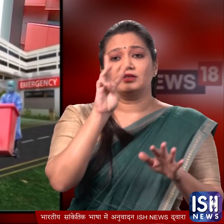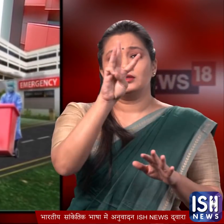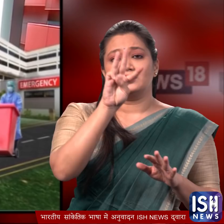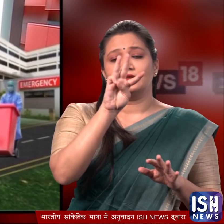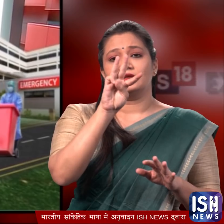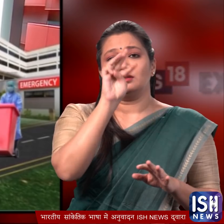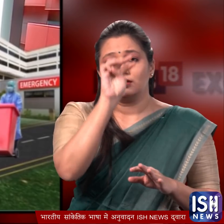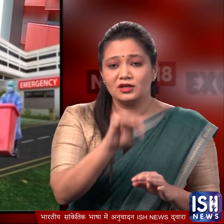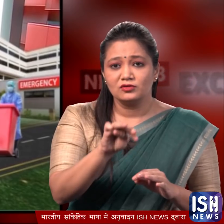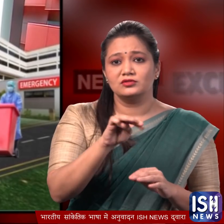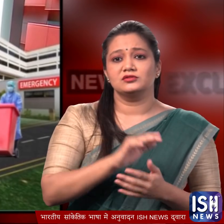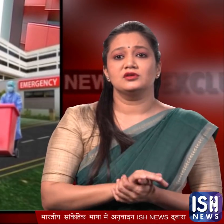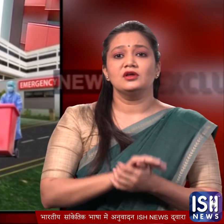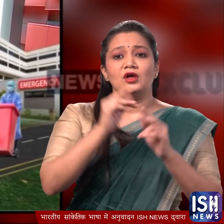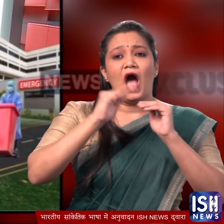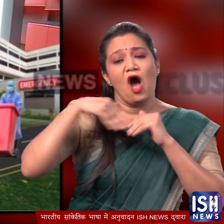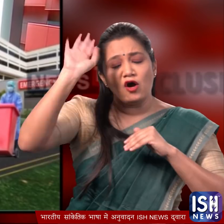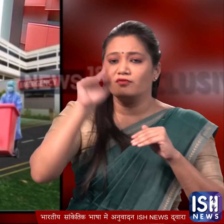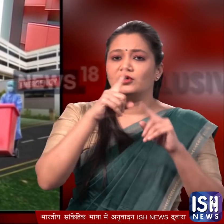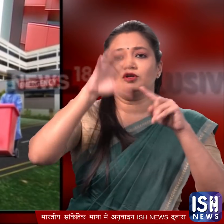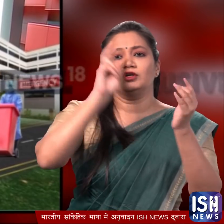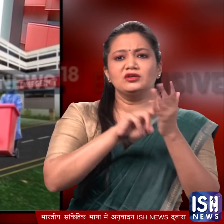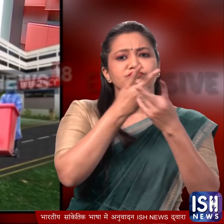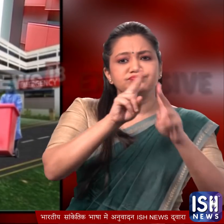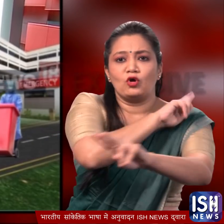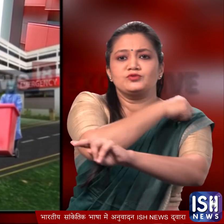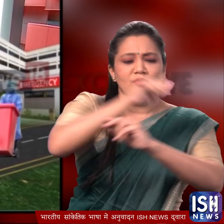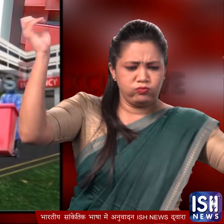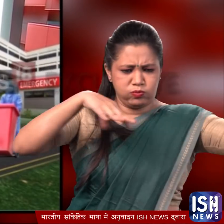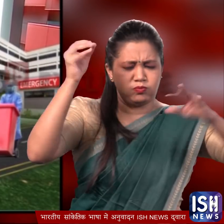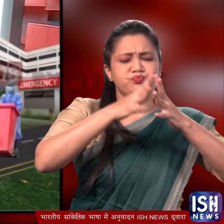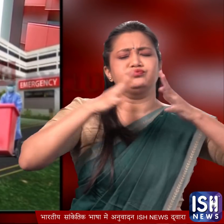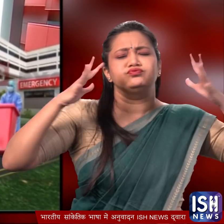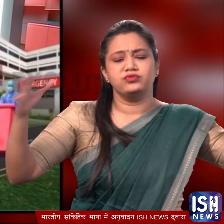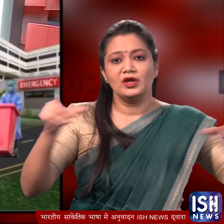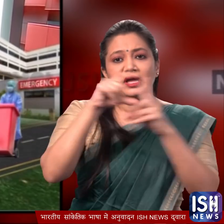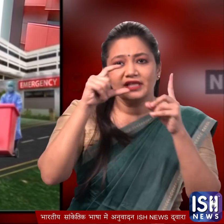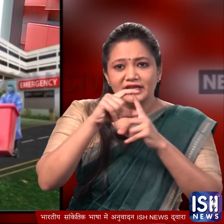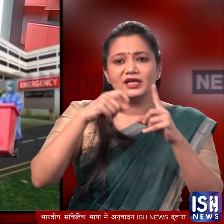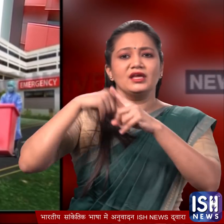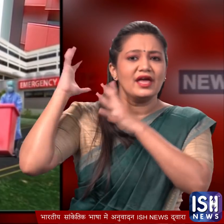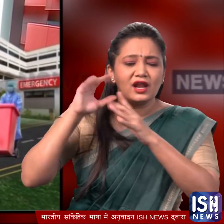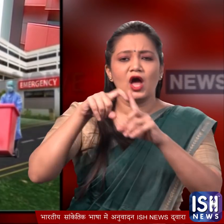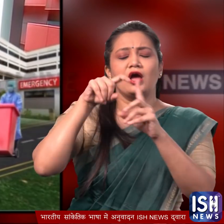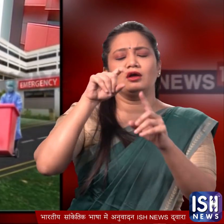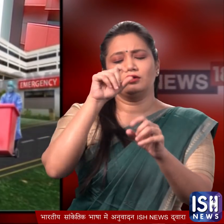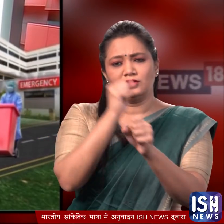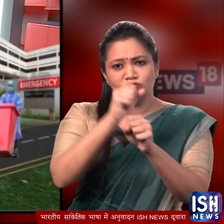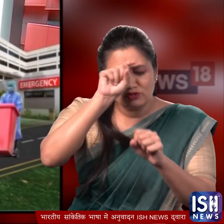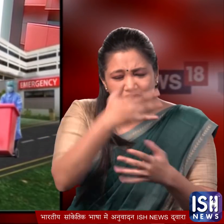में 3587 टन कच्रा अलग-अलग अस्पतालों से निकला इसके लावा दिल्ली, केरल, गुजरात और यूपी